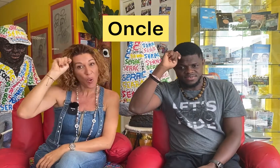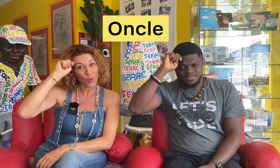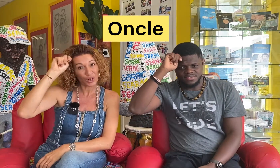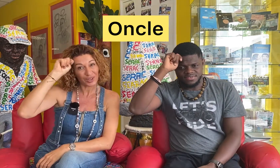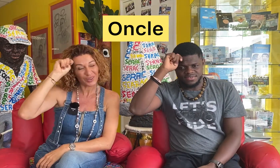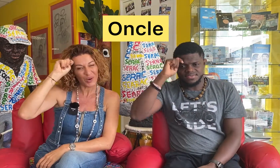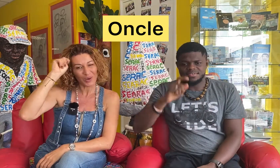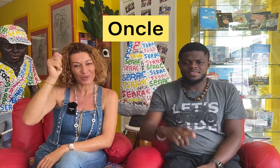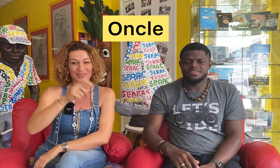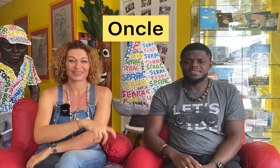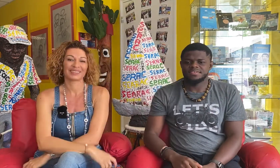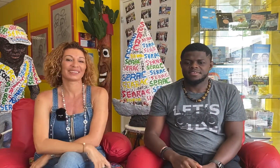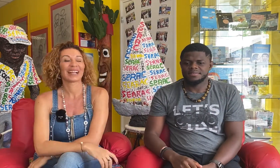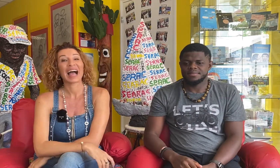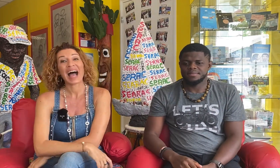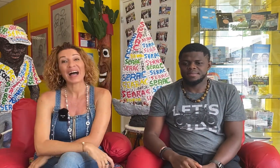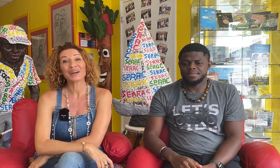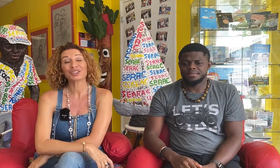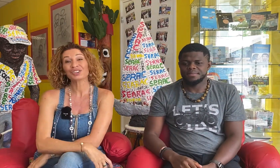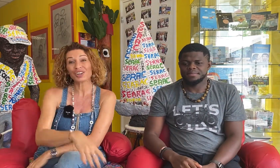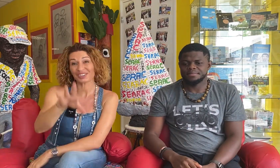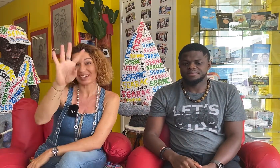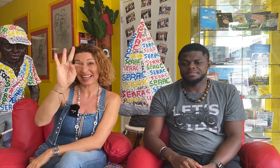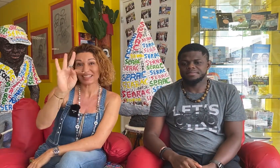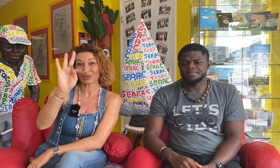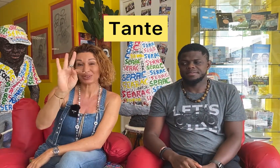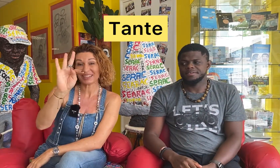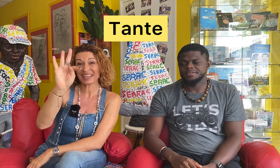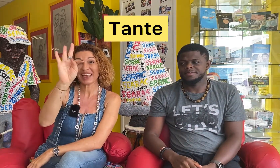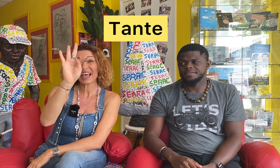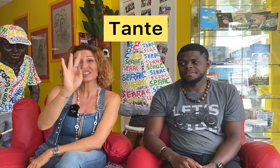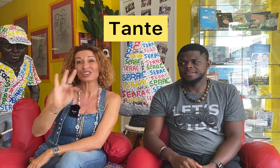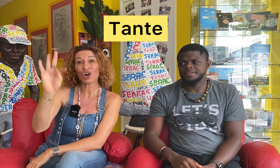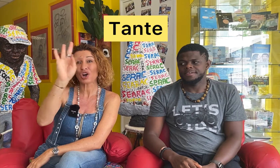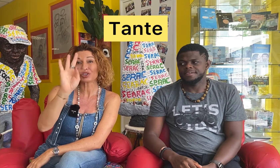Oncle. Waouh. Tante. La lettre T. Tante.